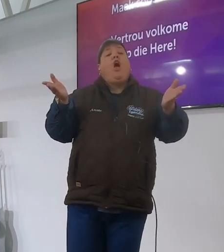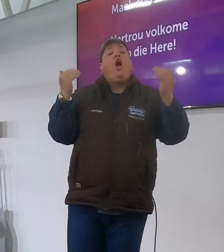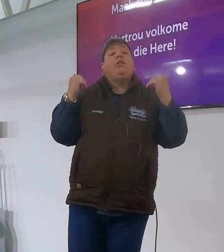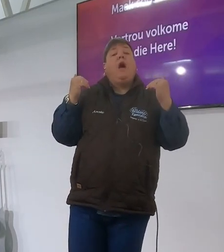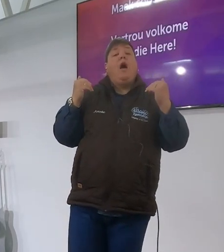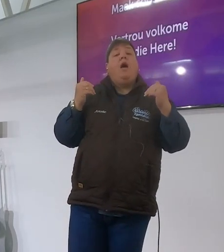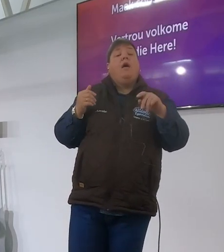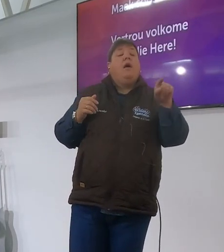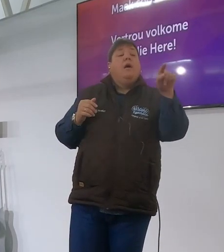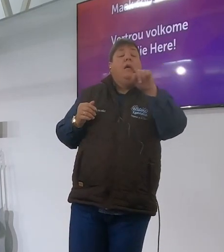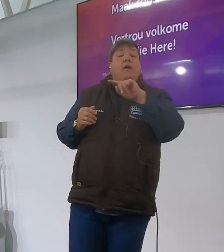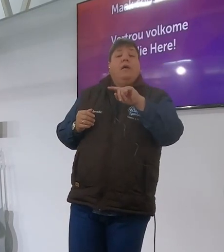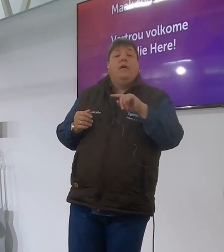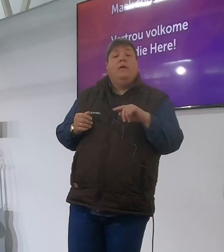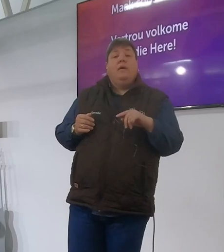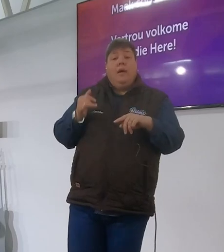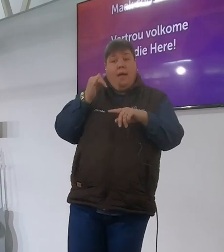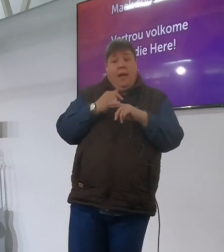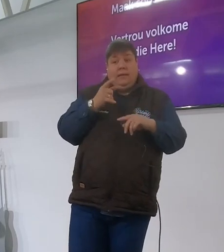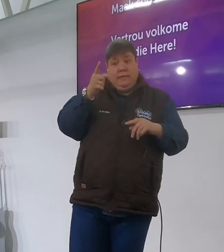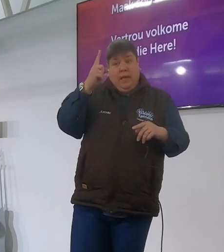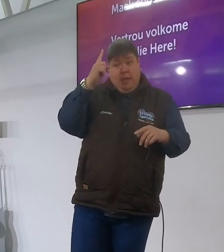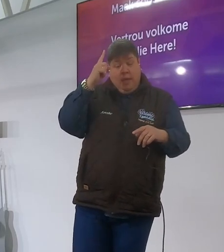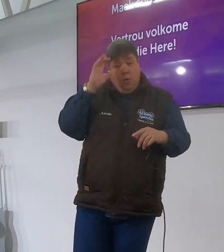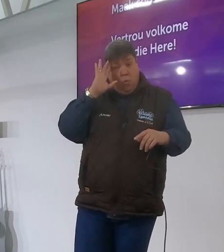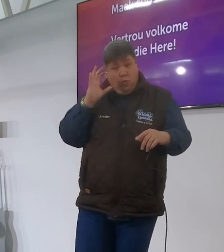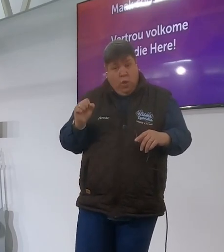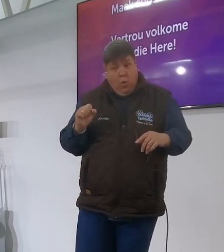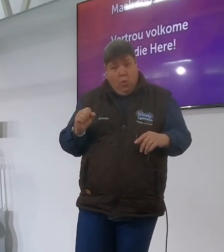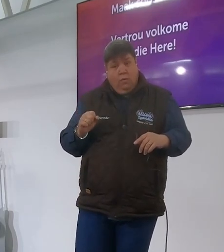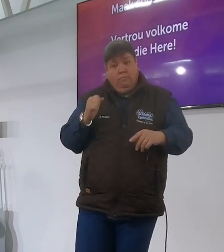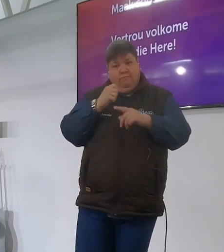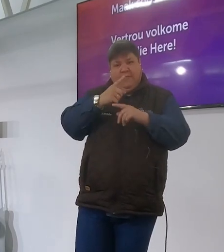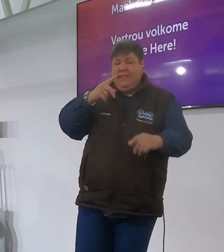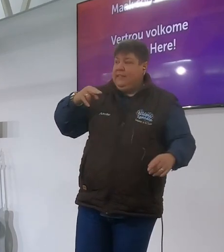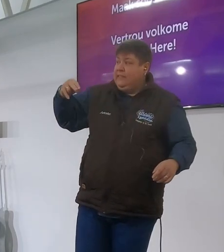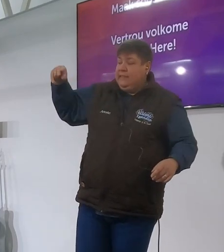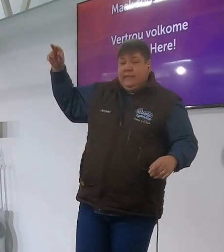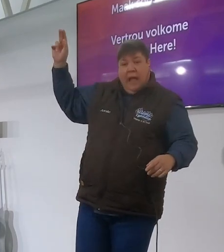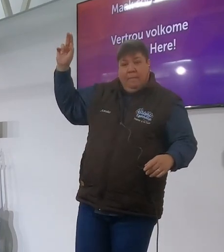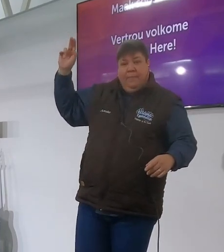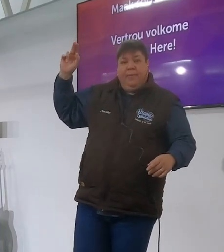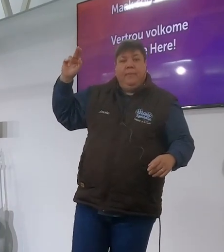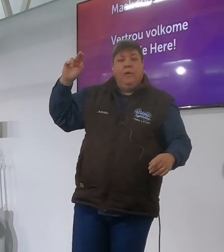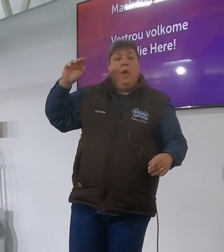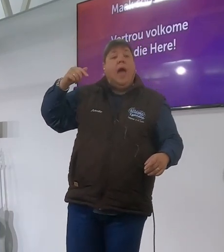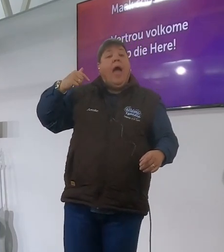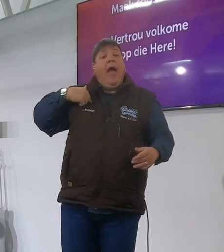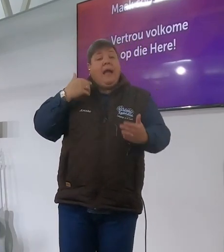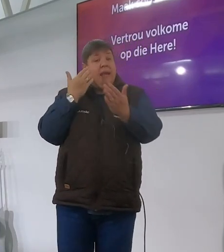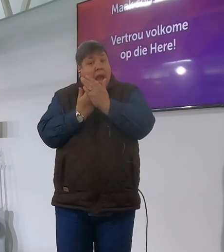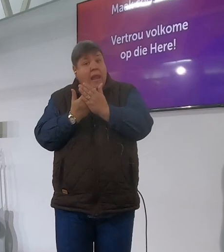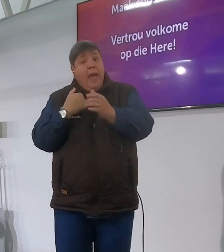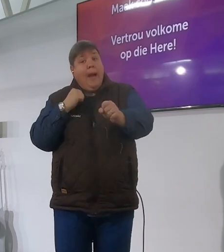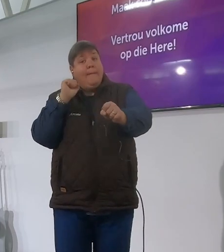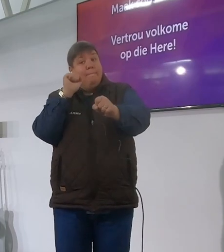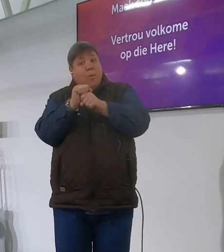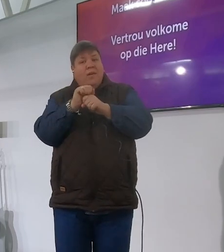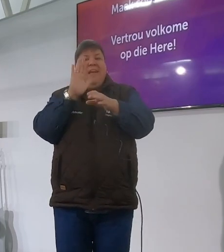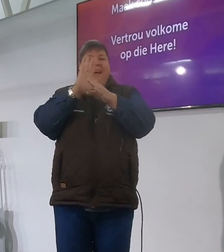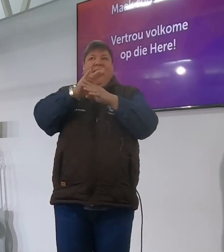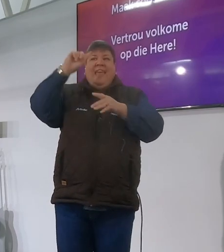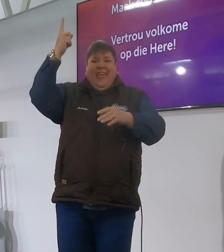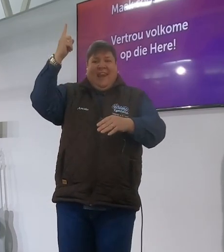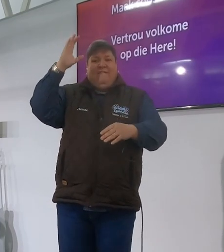jylle boodskap gaan op so as jy enig onthou dan wil ek jy moet volgende die uitstap met die gedachte ek kan en behoort en sal op die Heere